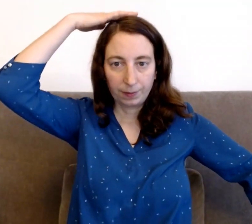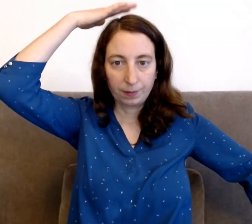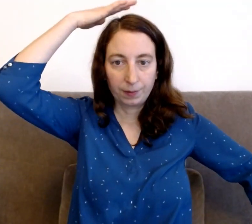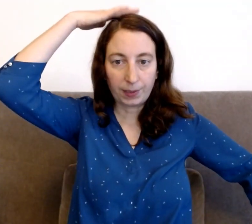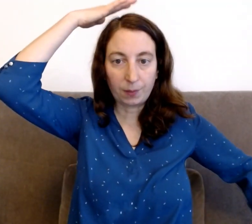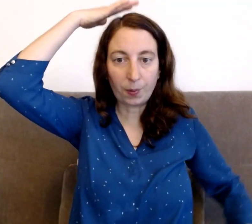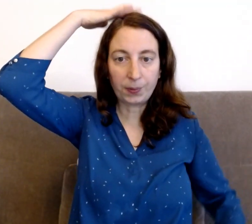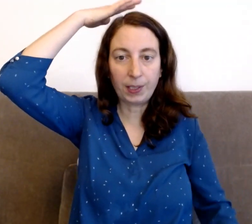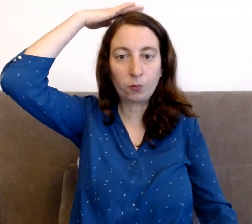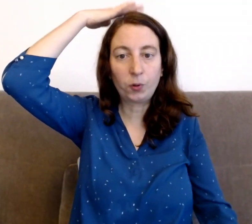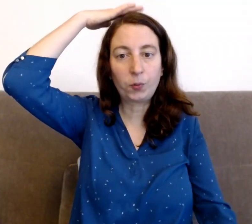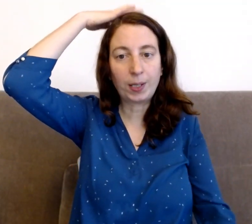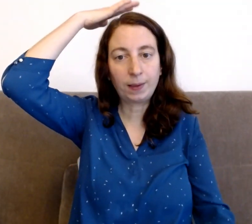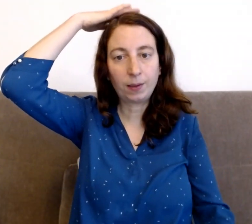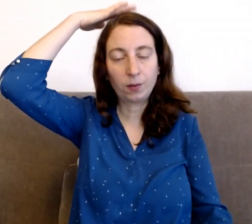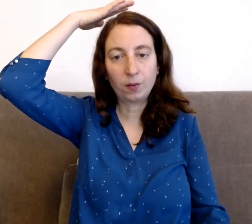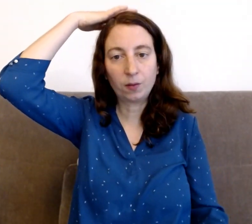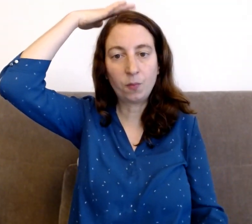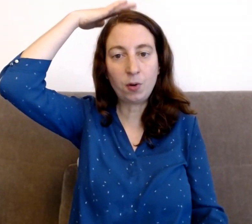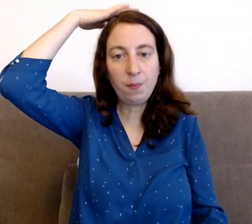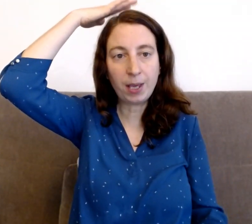Cette pensée dont je souhaite me libérer.